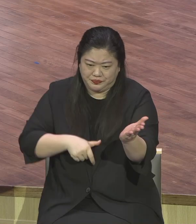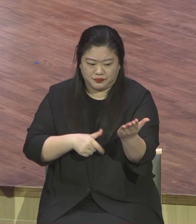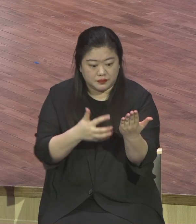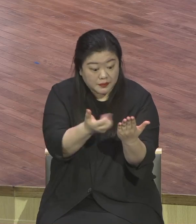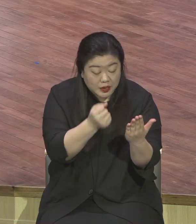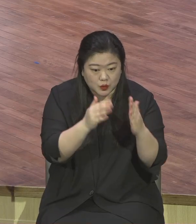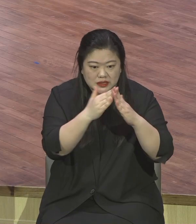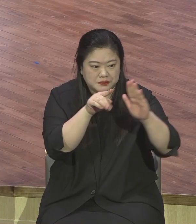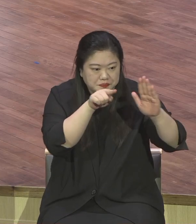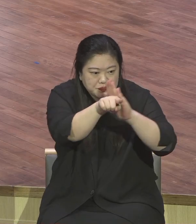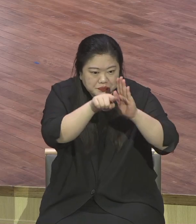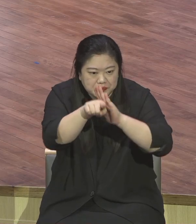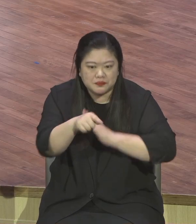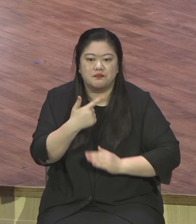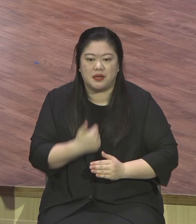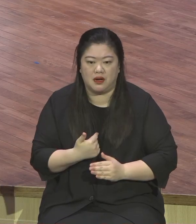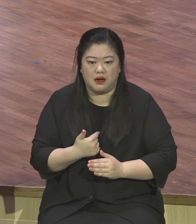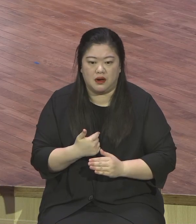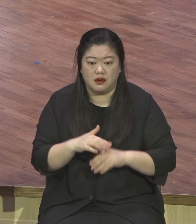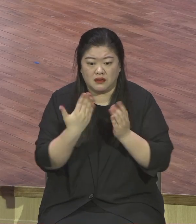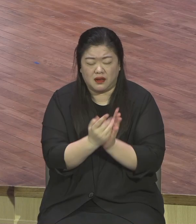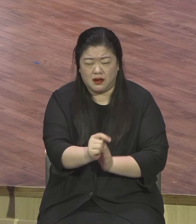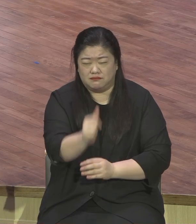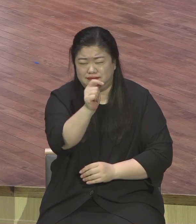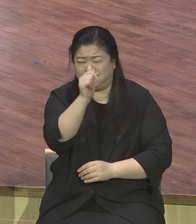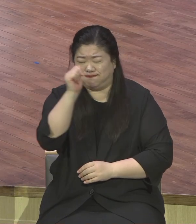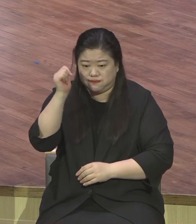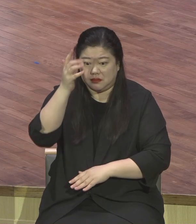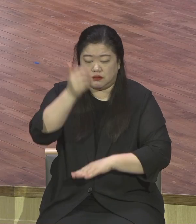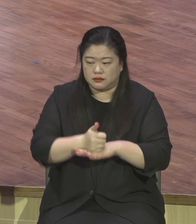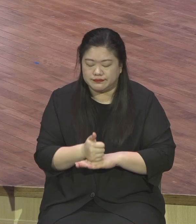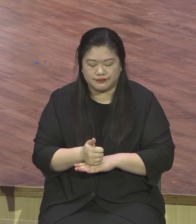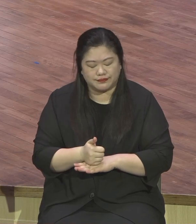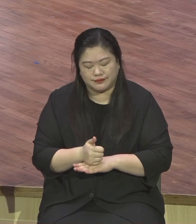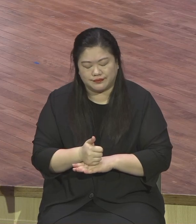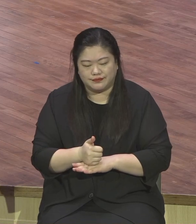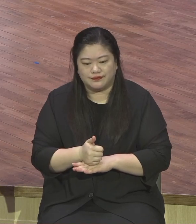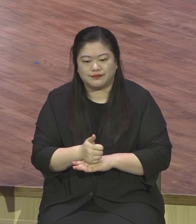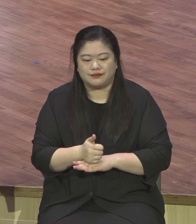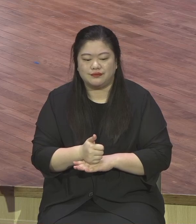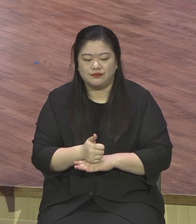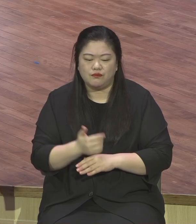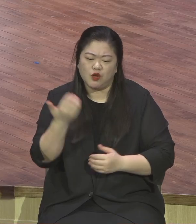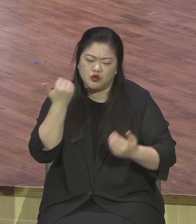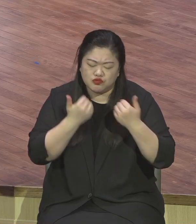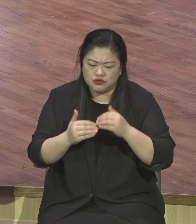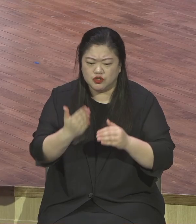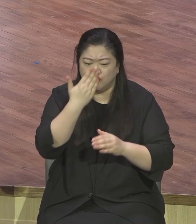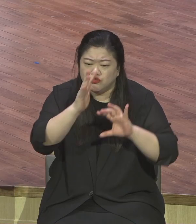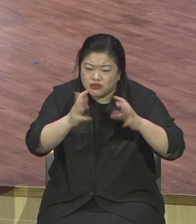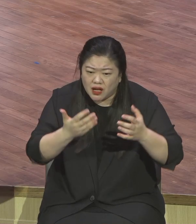무슨 말입니까 구원이란 거는 빈부 귀천 남녀 노소 상관없는 거예요